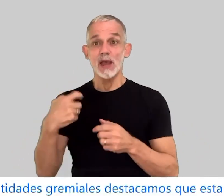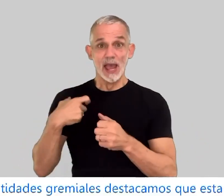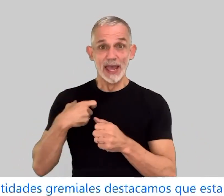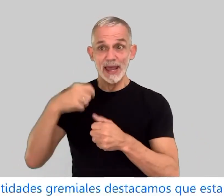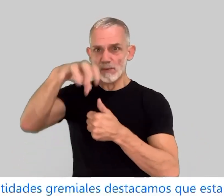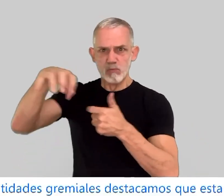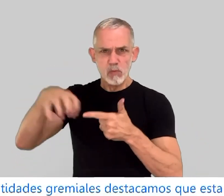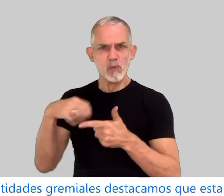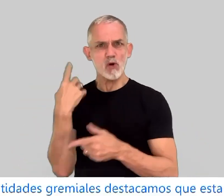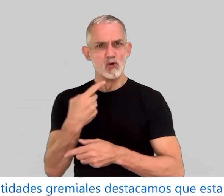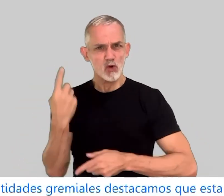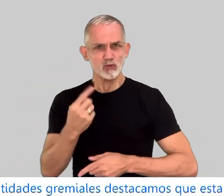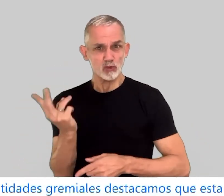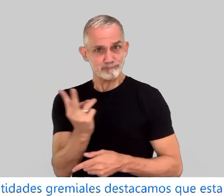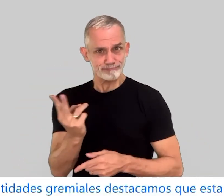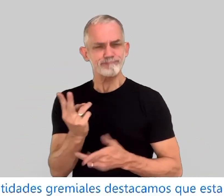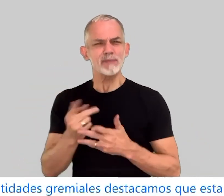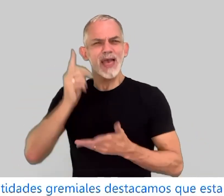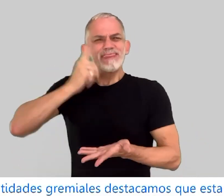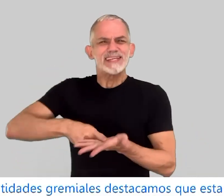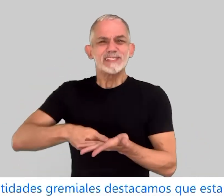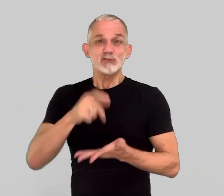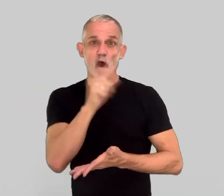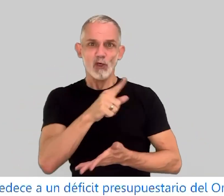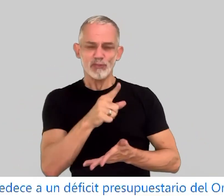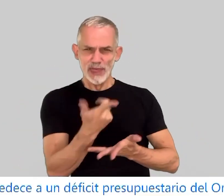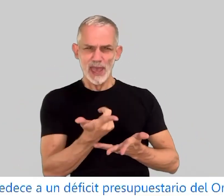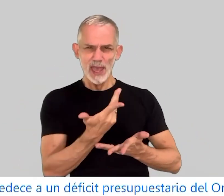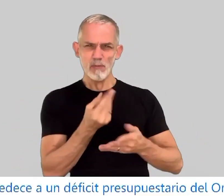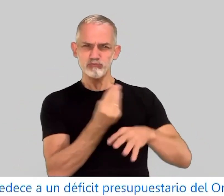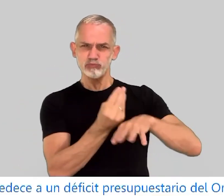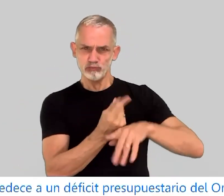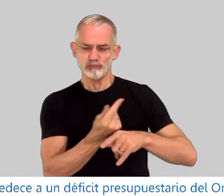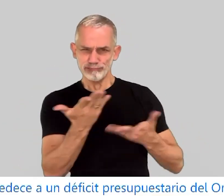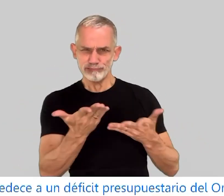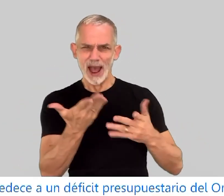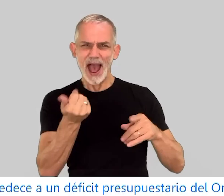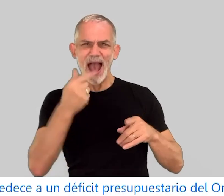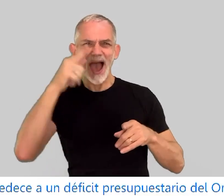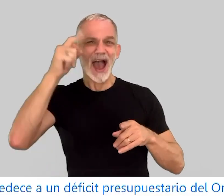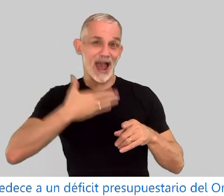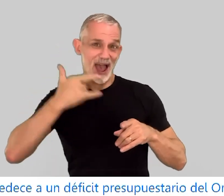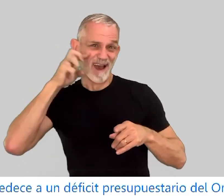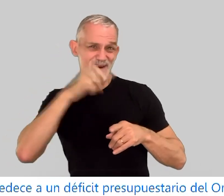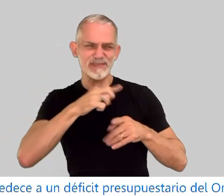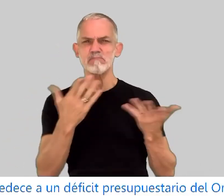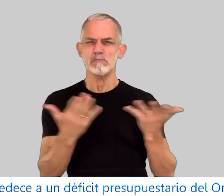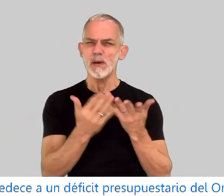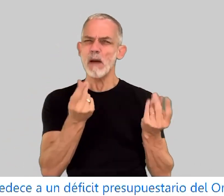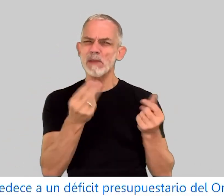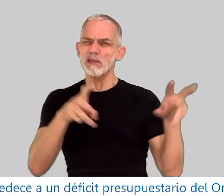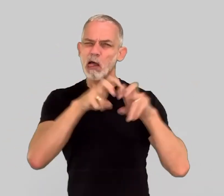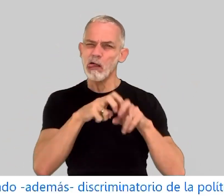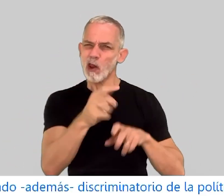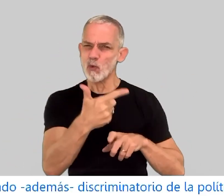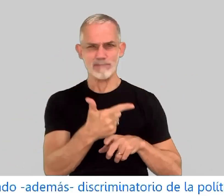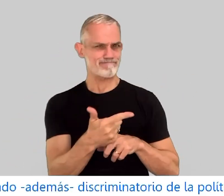gremiales destacamos que esta decisión no obedece a un déficit presupuestario del organismo, resultando